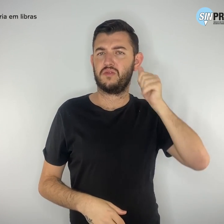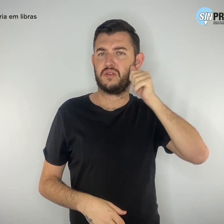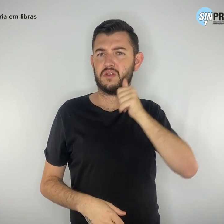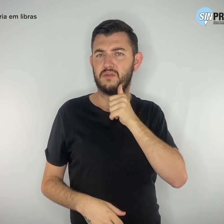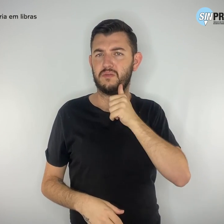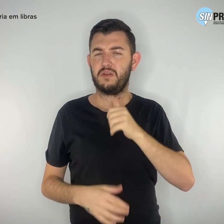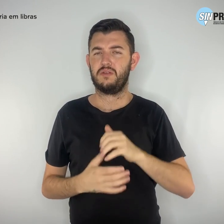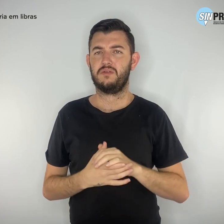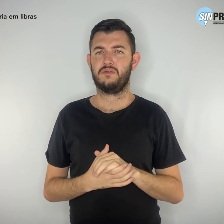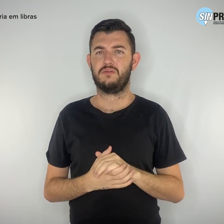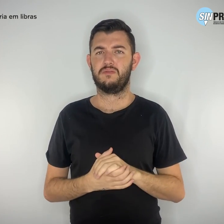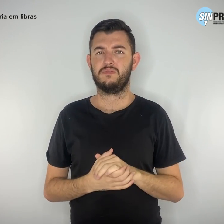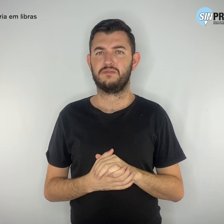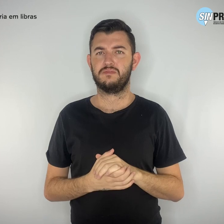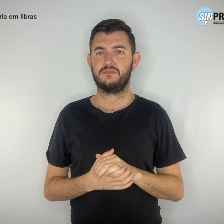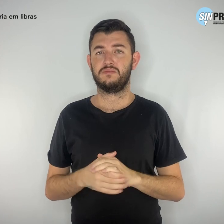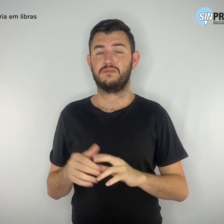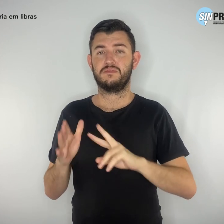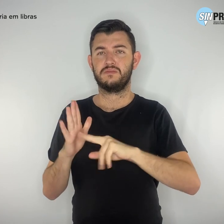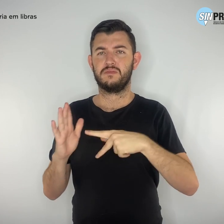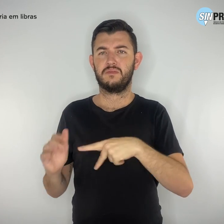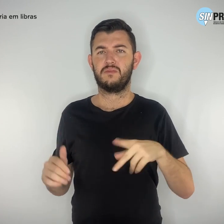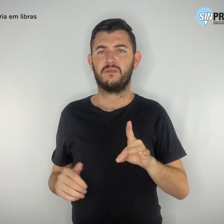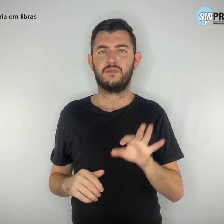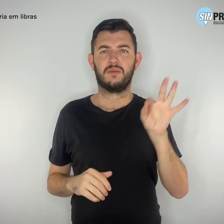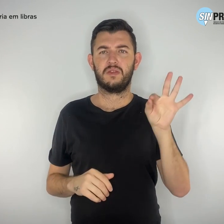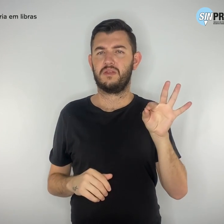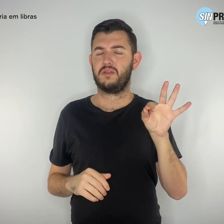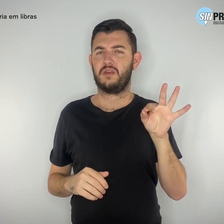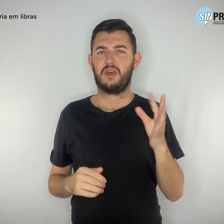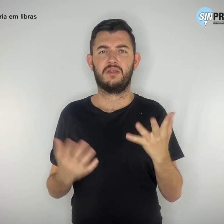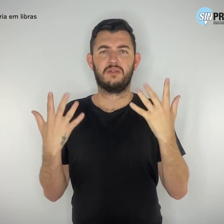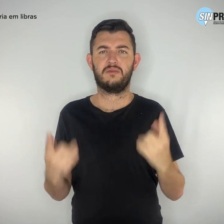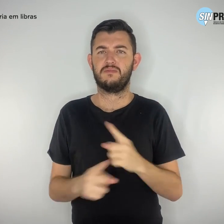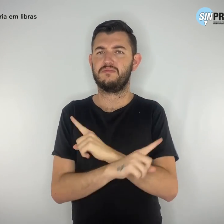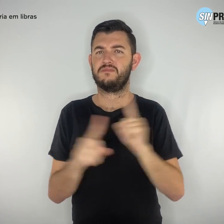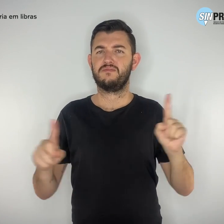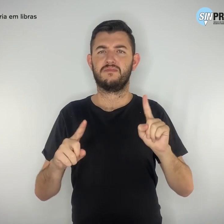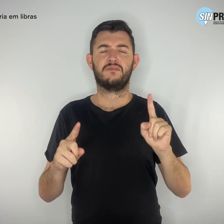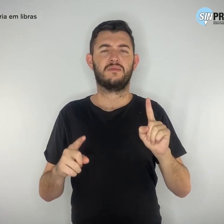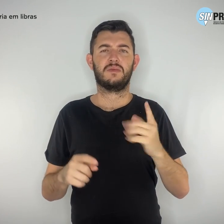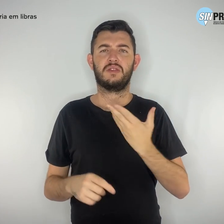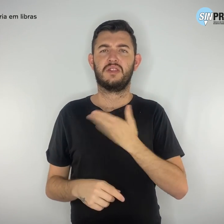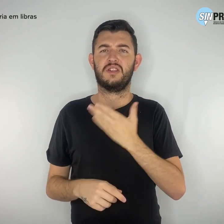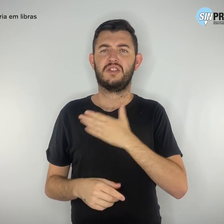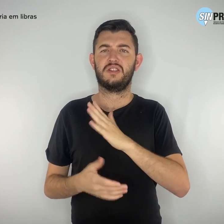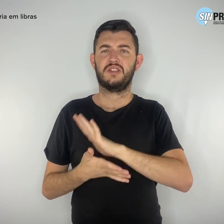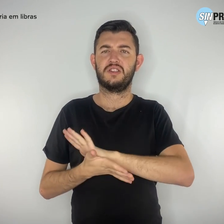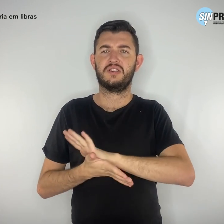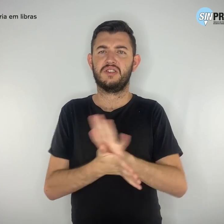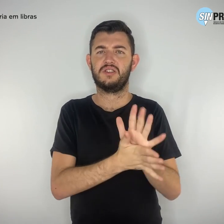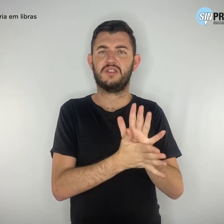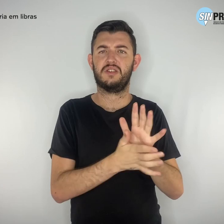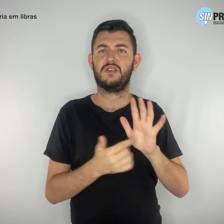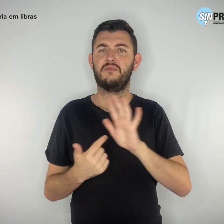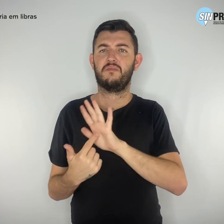Simpro não tolera nenhum tipo de discriminação e aponta as falhas no sistema de educação,